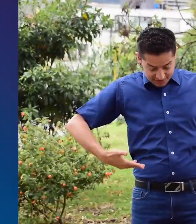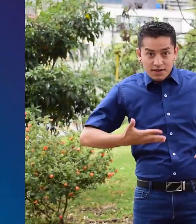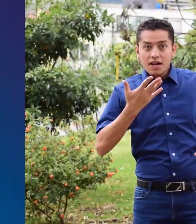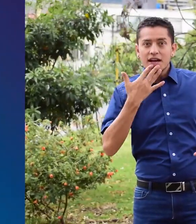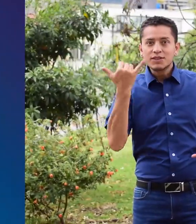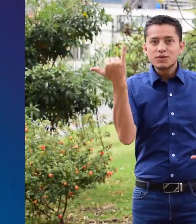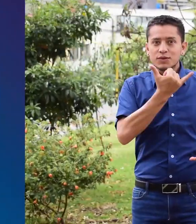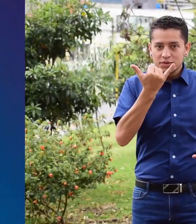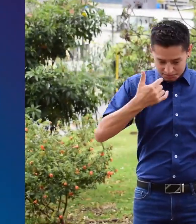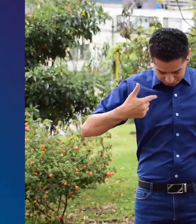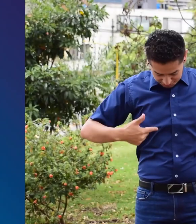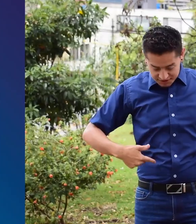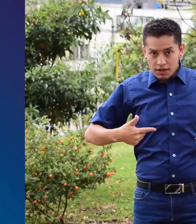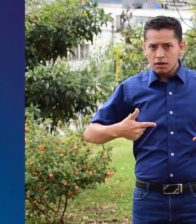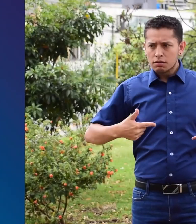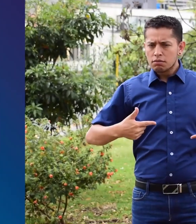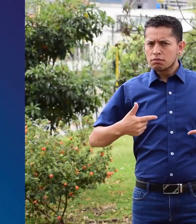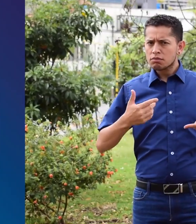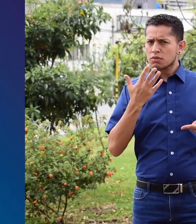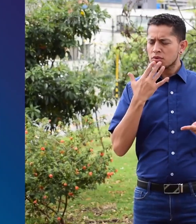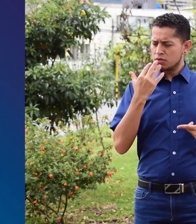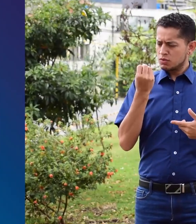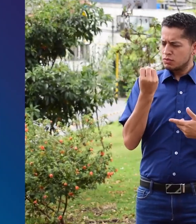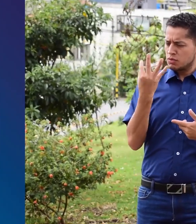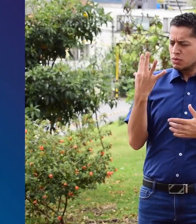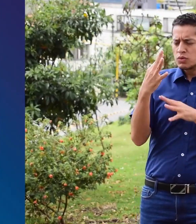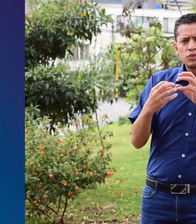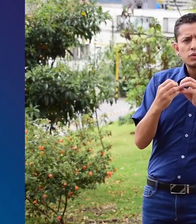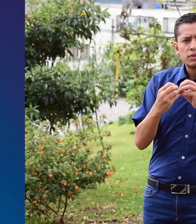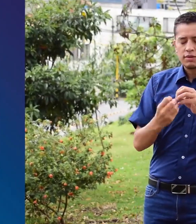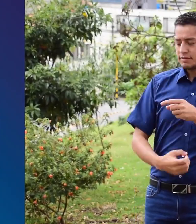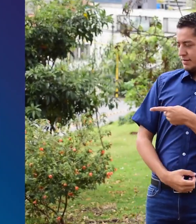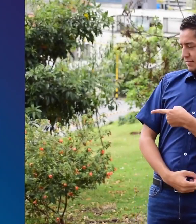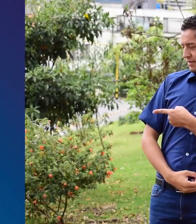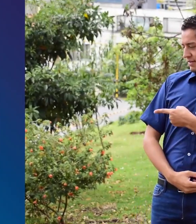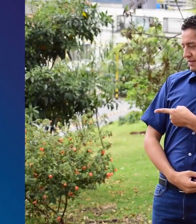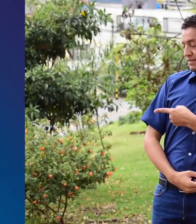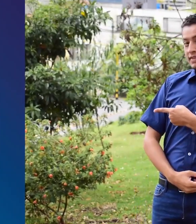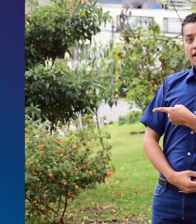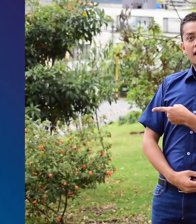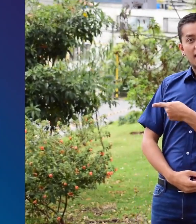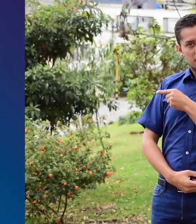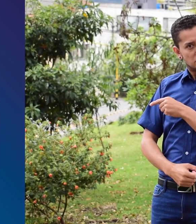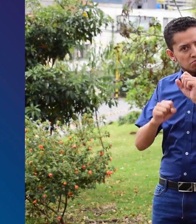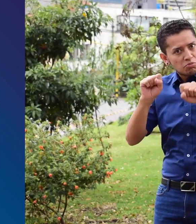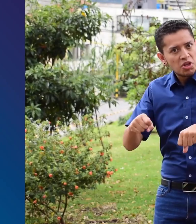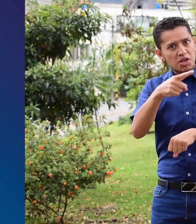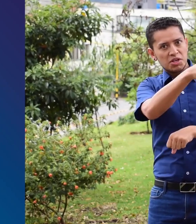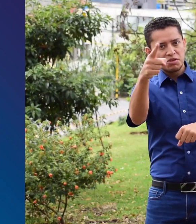Como ven, mi camisa es de color azul. Pero, ¿qué número pantón es? Es este. Ustedes pueden